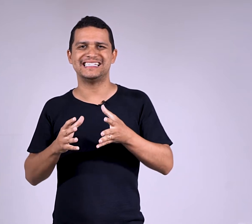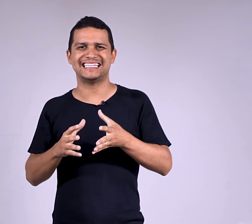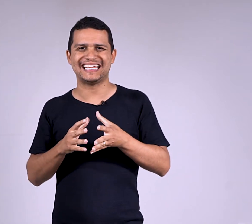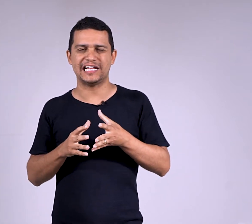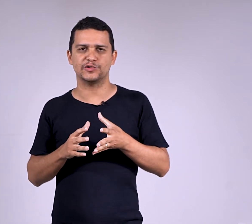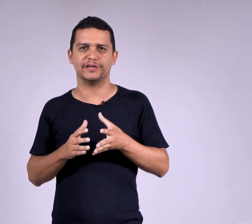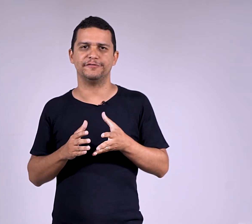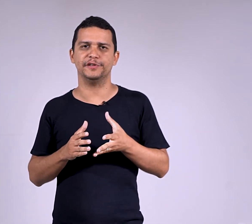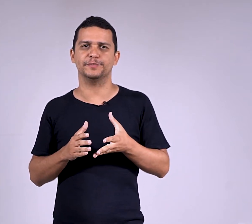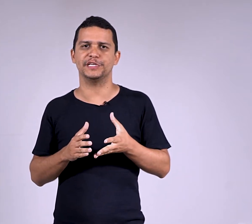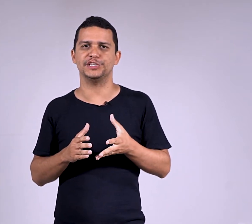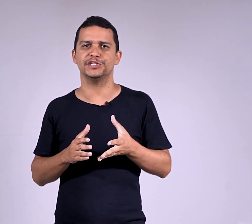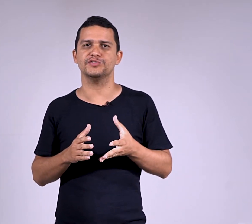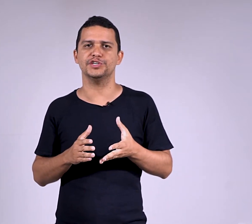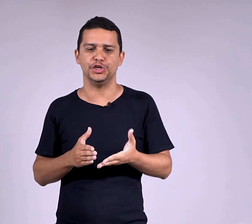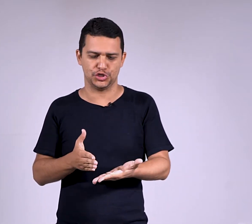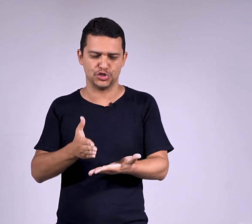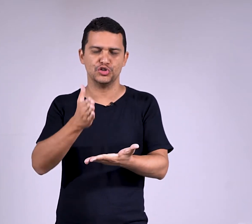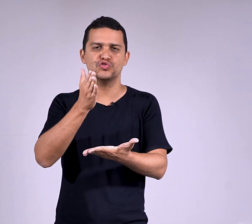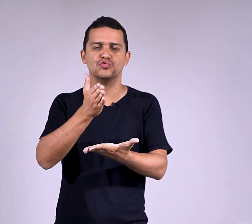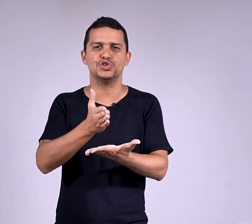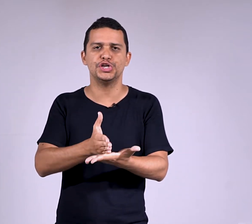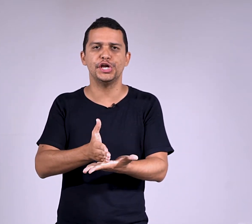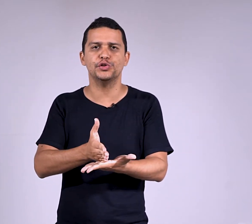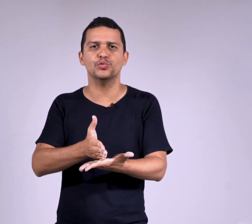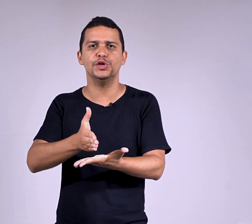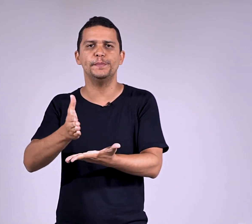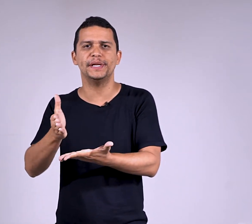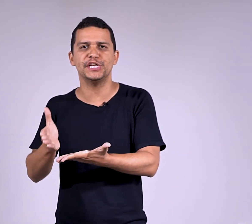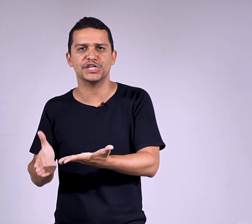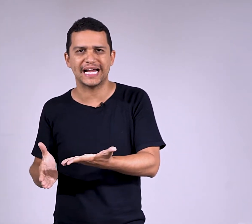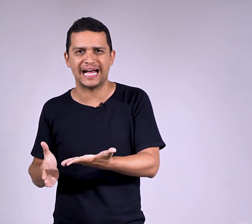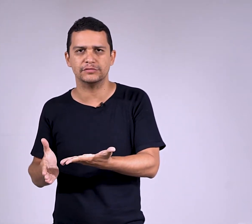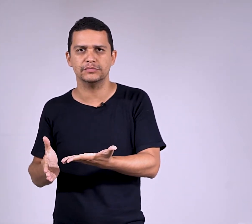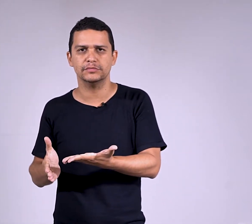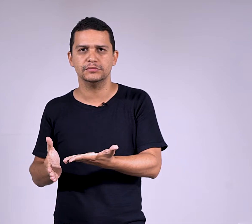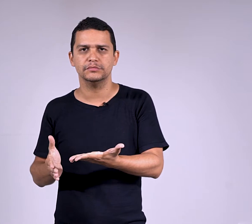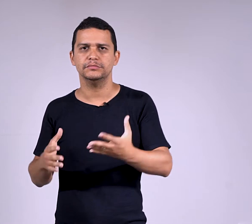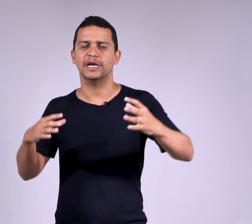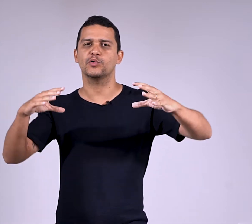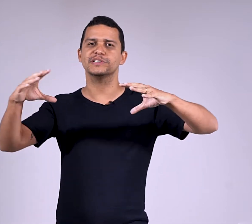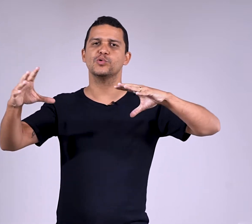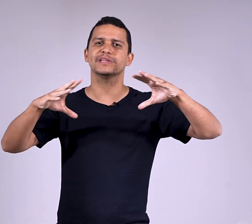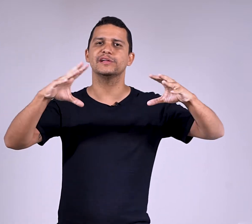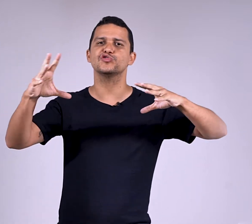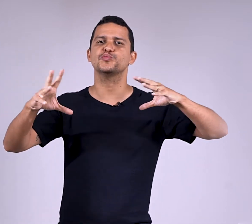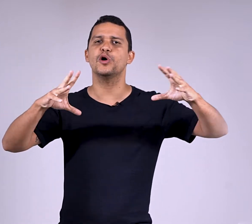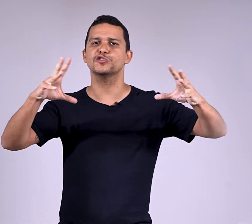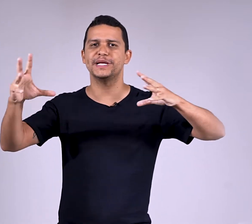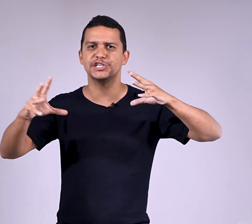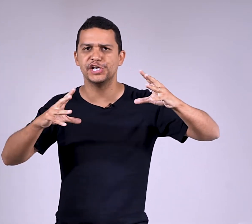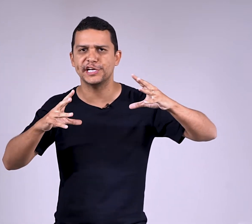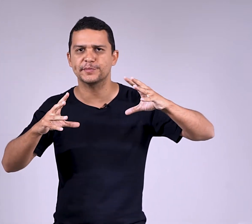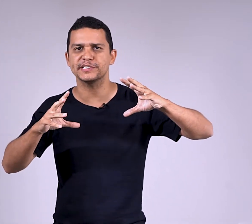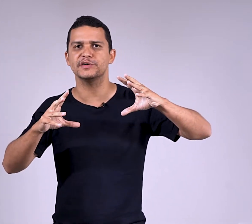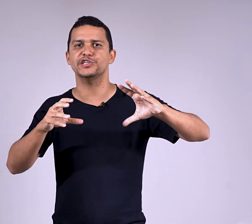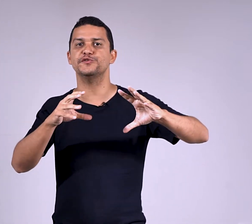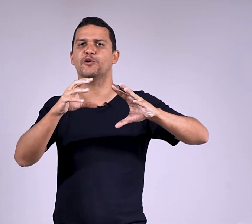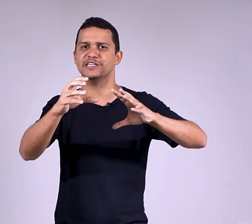sintático que é feito pra gente é o seguinte, sujeito e predicado. E a coisa é contada aos poucos pra gente, porque senão a gente foge